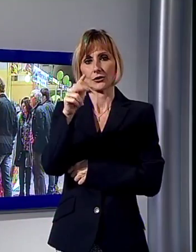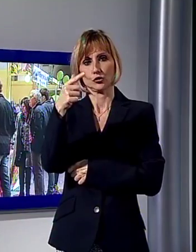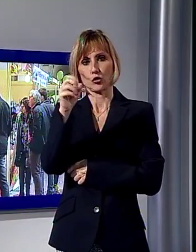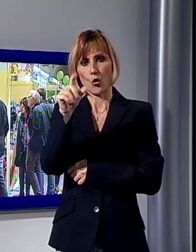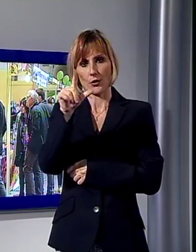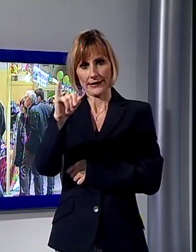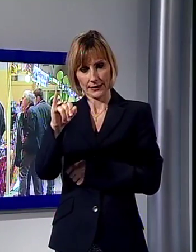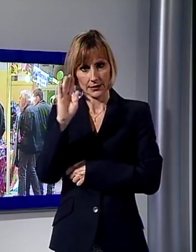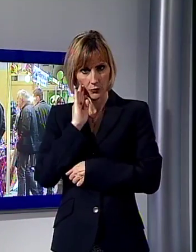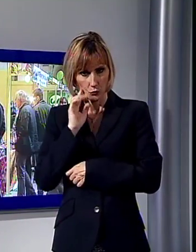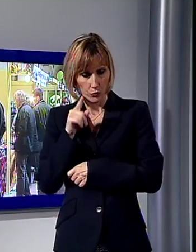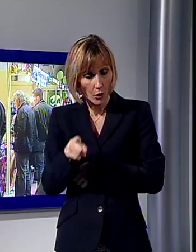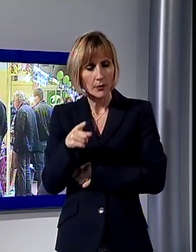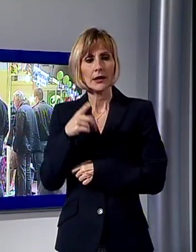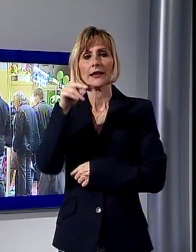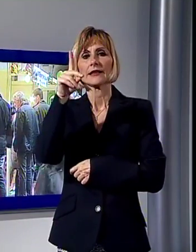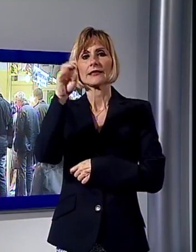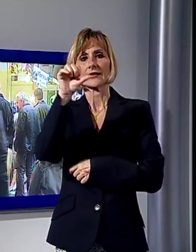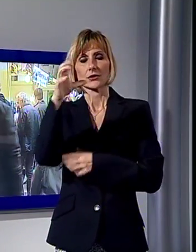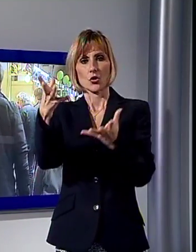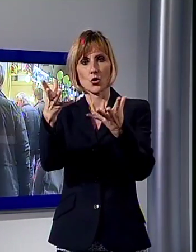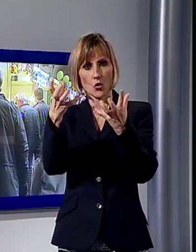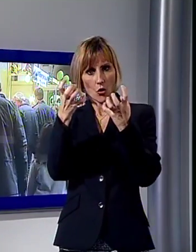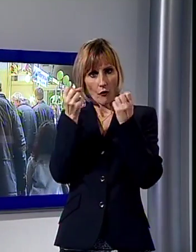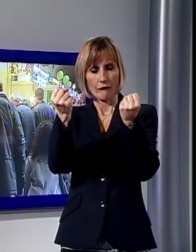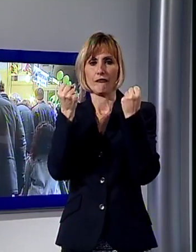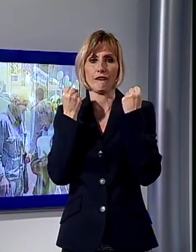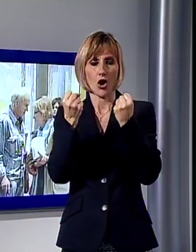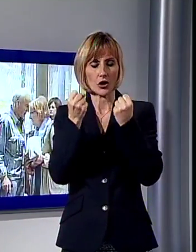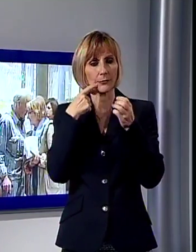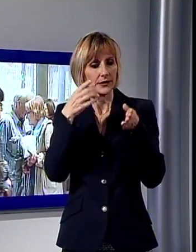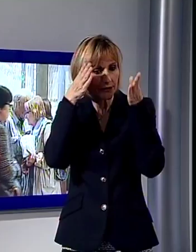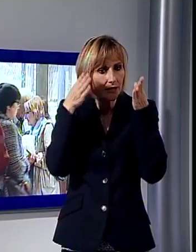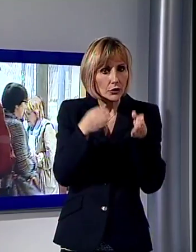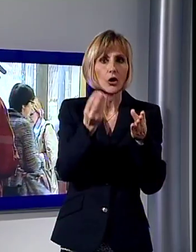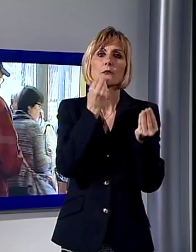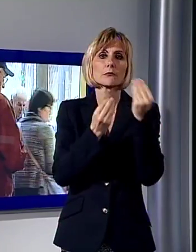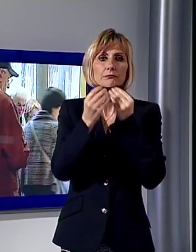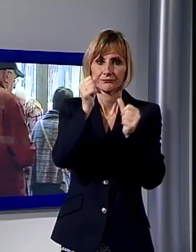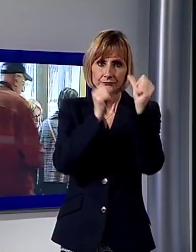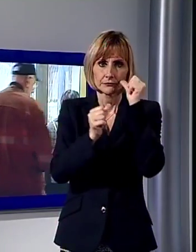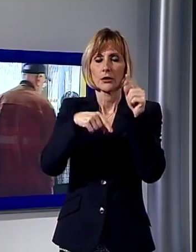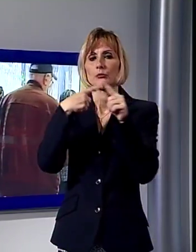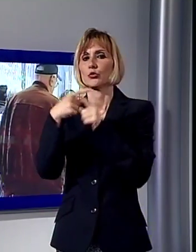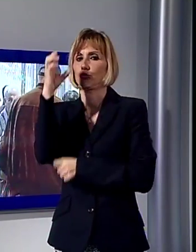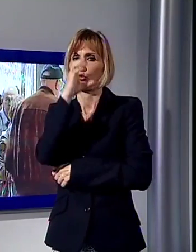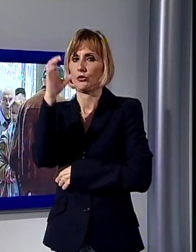Desco dimostra di essere un evento che ha un forte richiamo attrattivo sia per il settore enogastronomico che turistico. Tanti altri